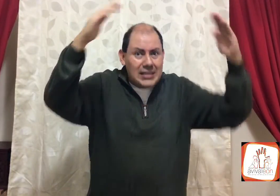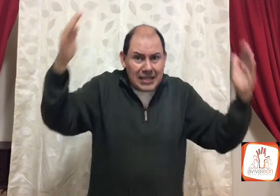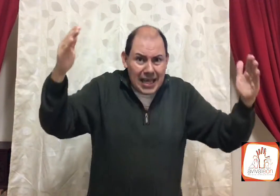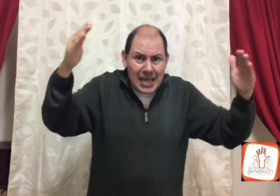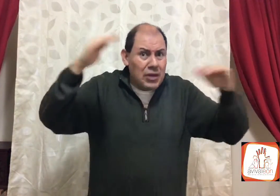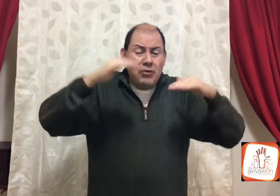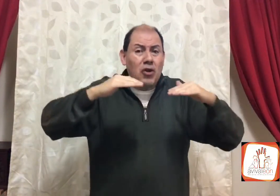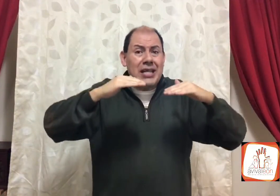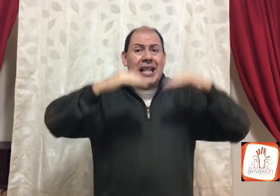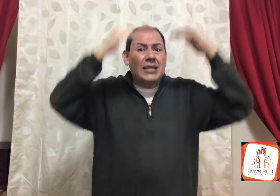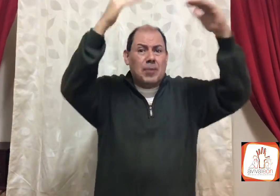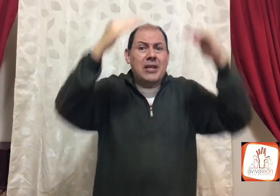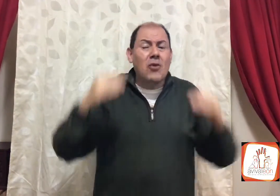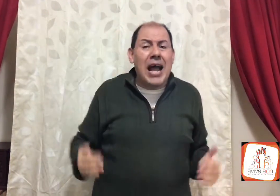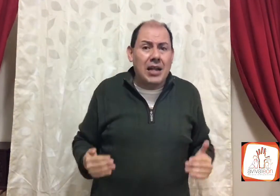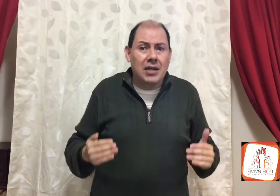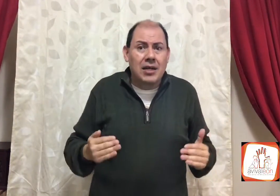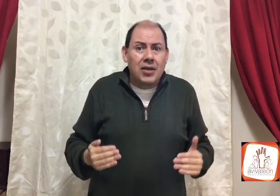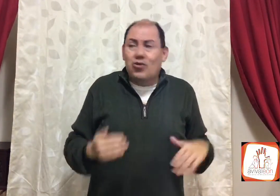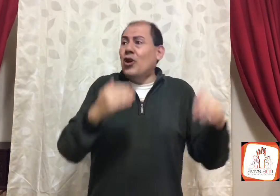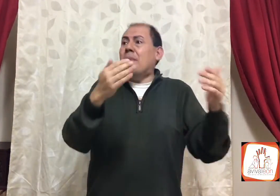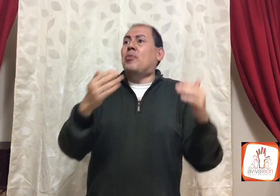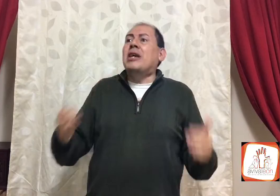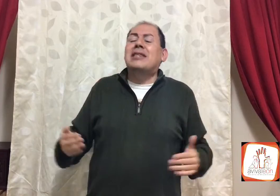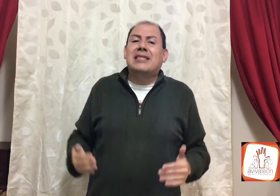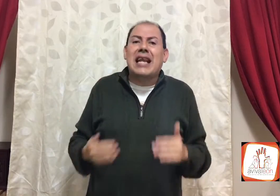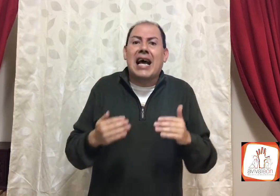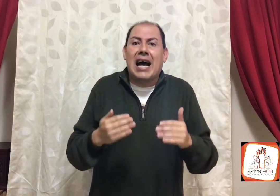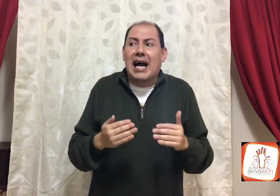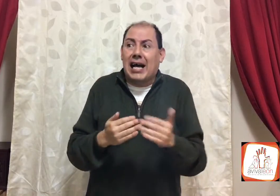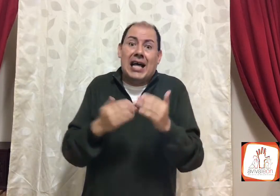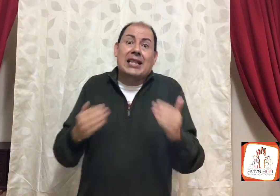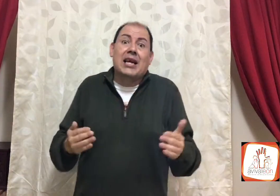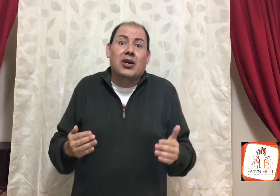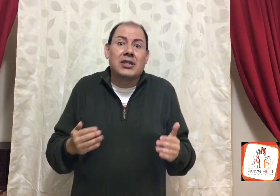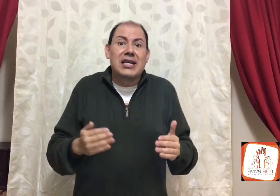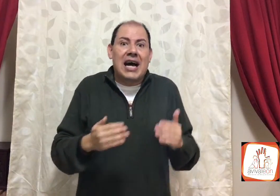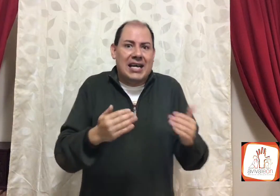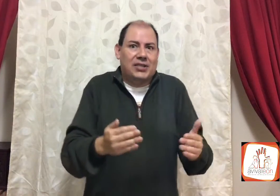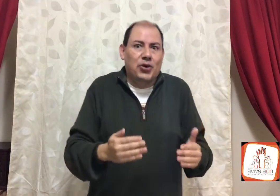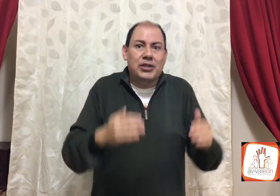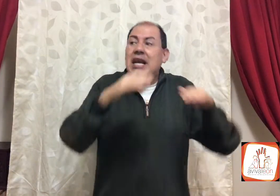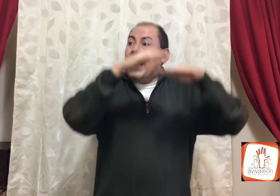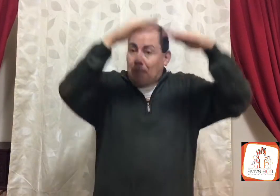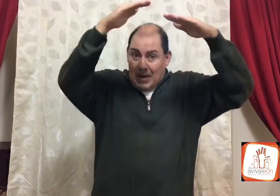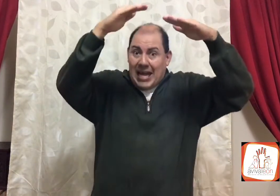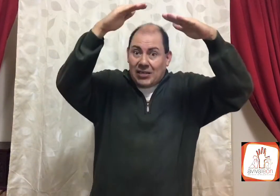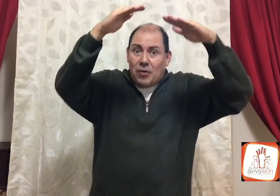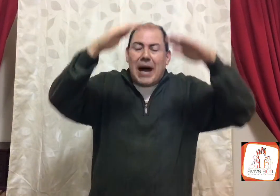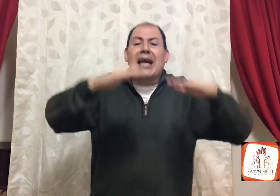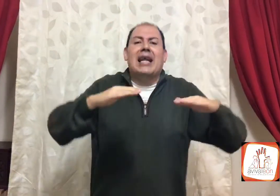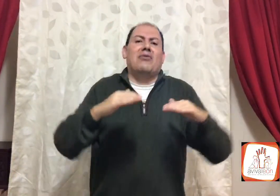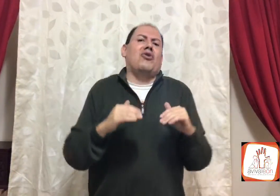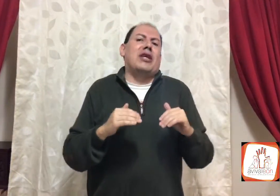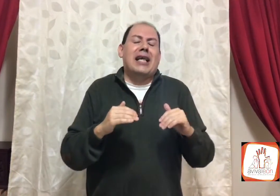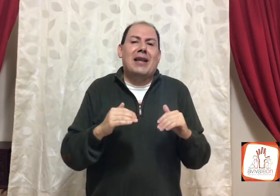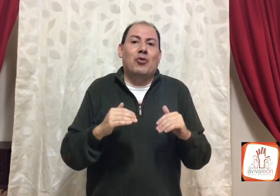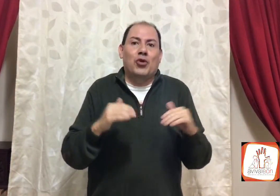estás ahí, hay una autoridad espiritual, tú no le puedes decir al Dios, a Jesús, que eso baje a la autoridad del mundo,